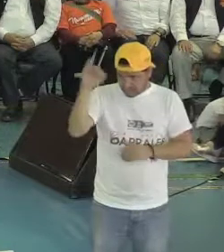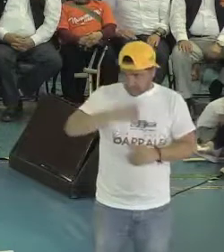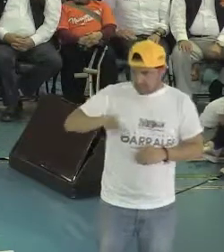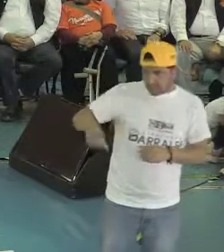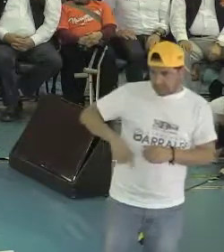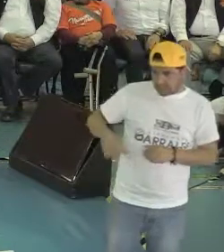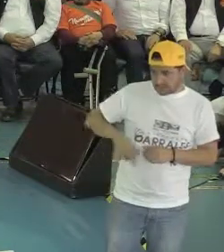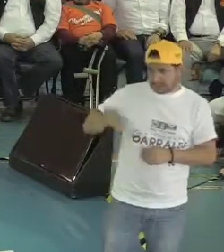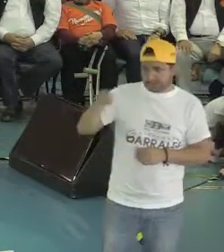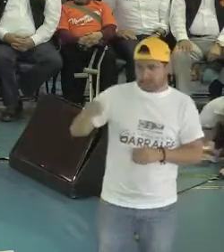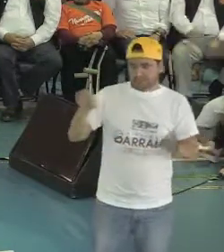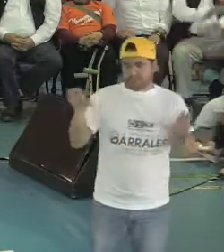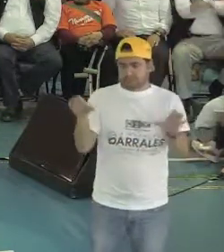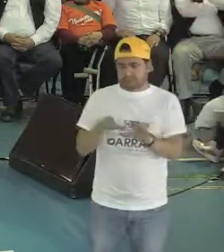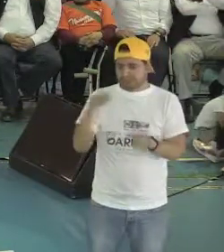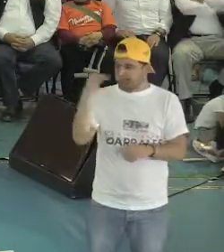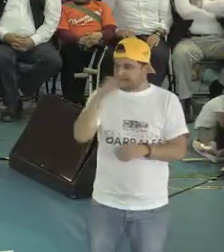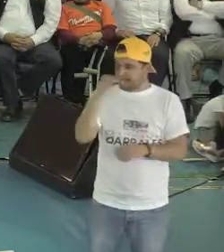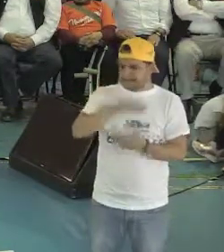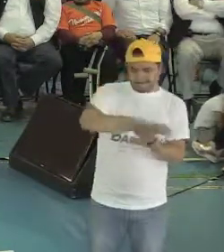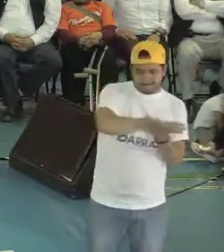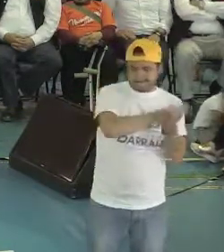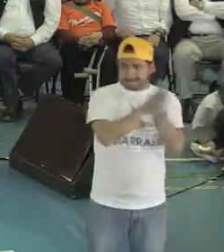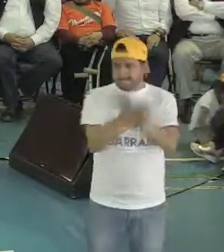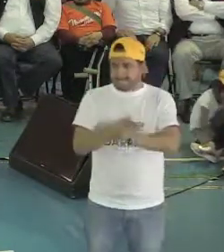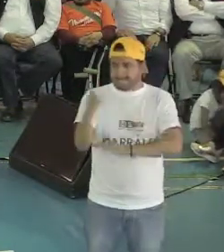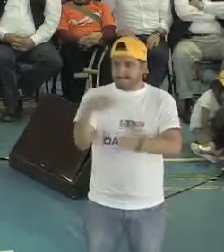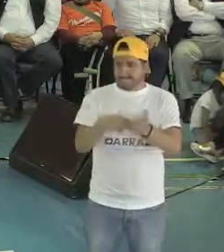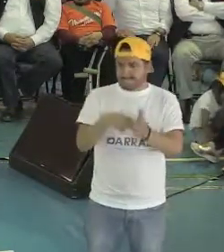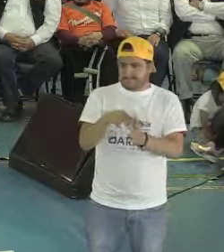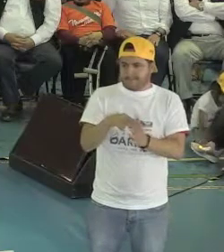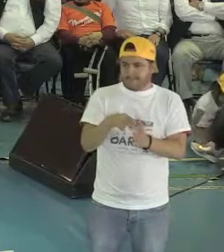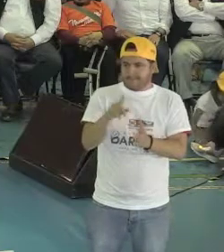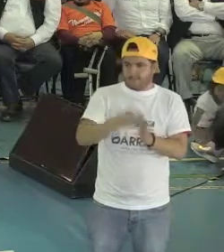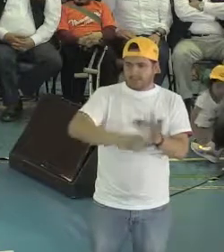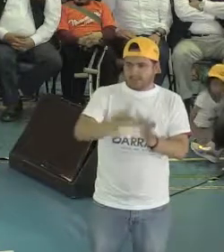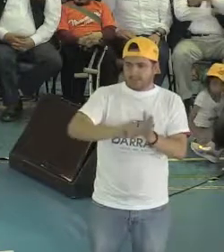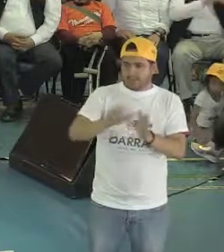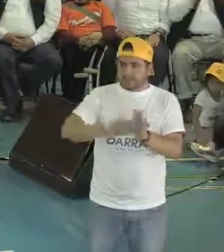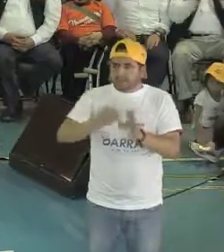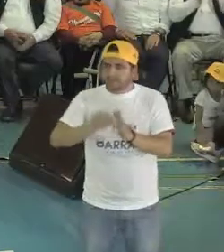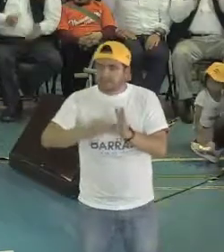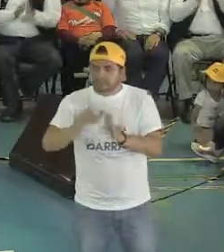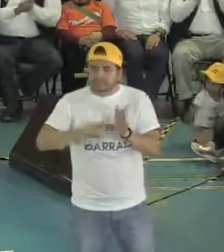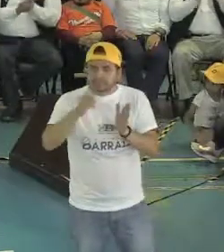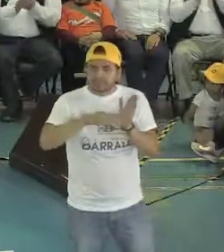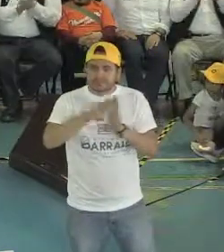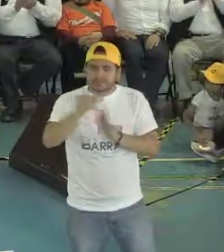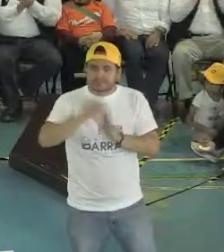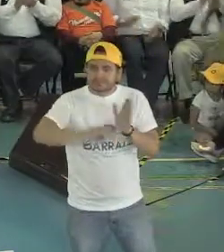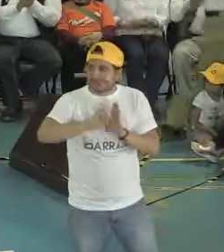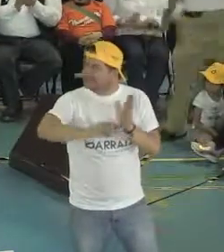esta tarjeta se va a convertir en 2.500 pesos mensuales para las jefas de familia de